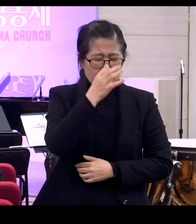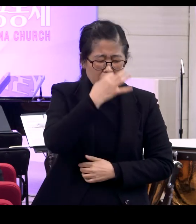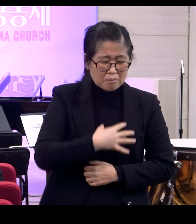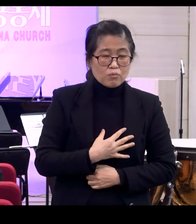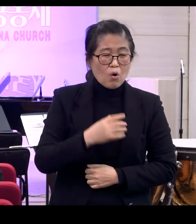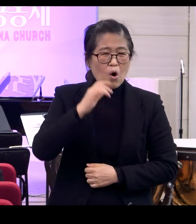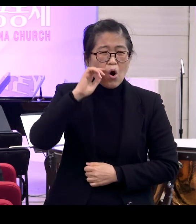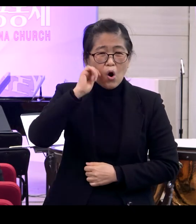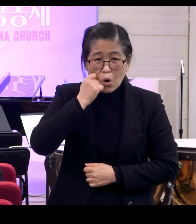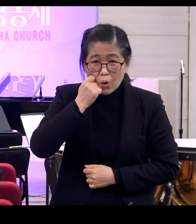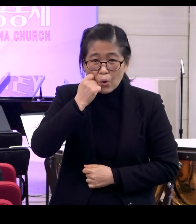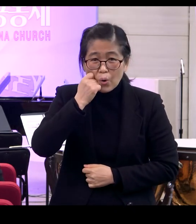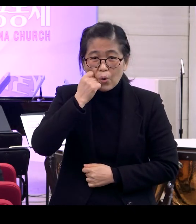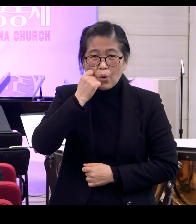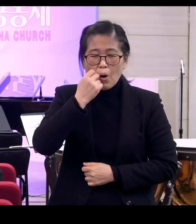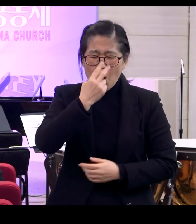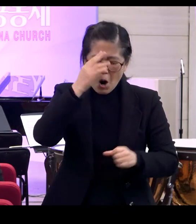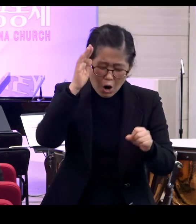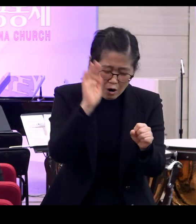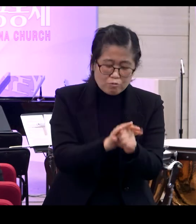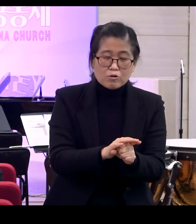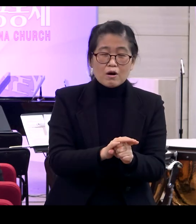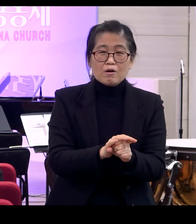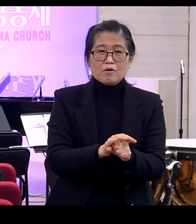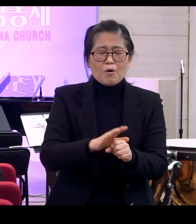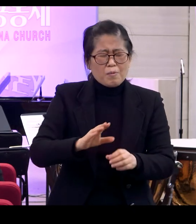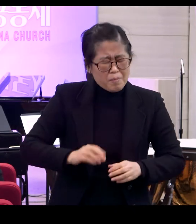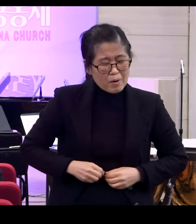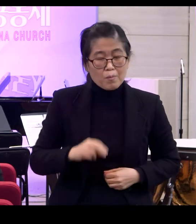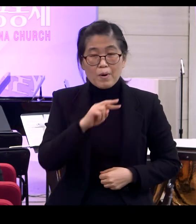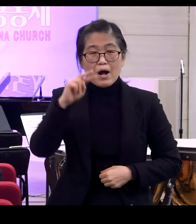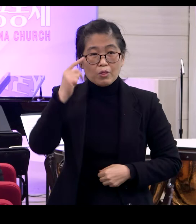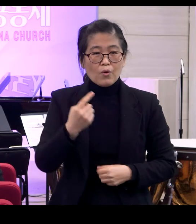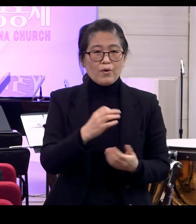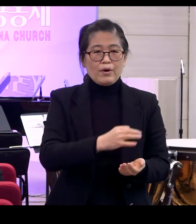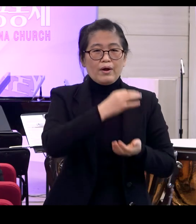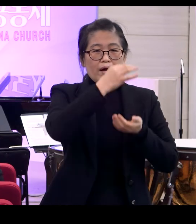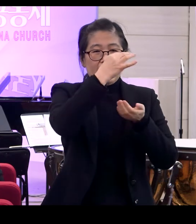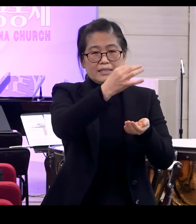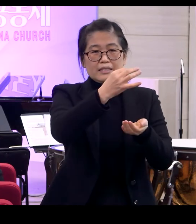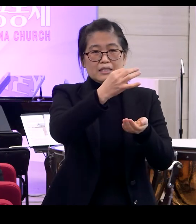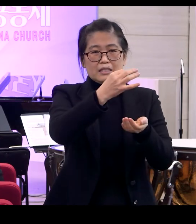아무리 어렵고 아무리 억울하고 아무리 배고파도요 이 가치 팔아 먹으면 안 됩니다